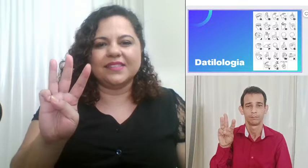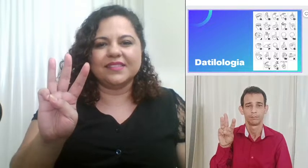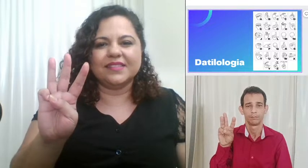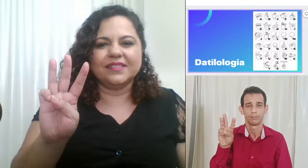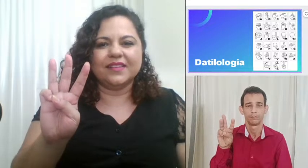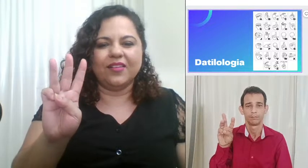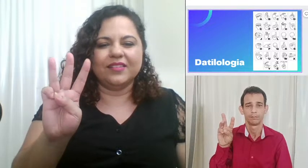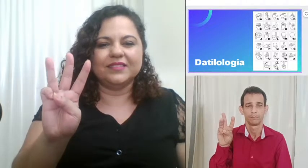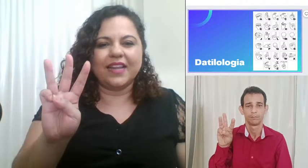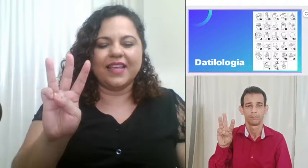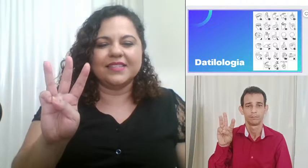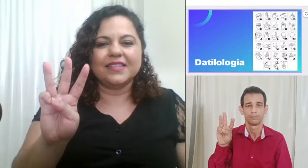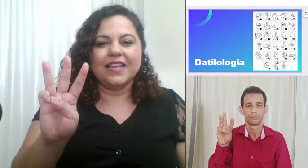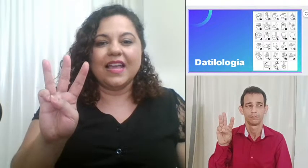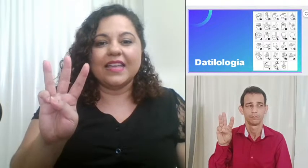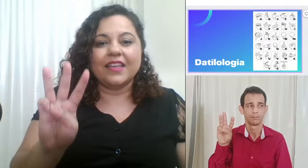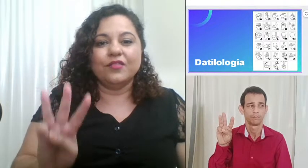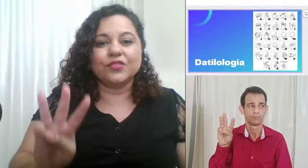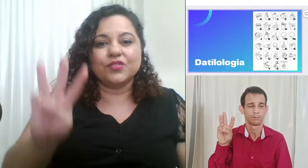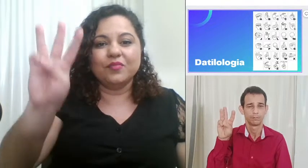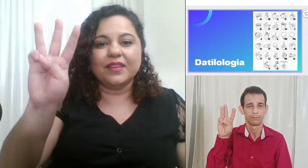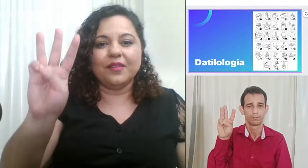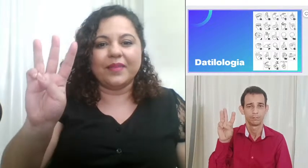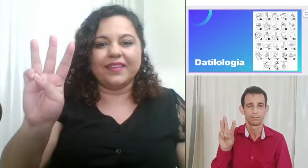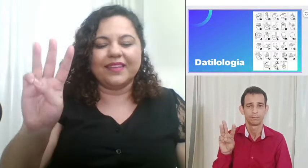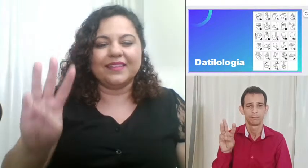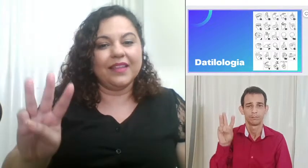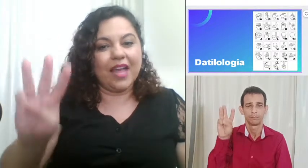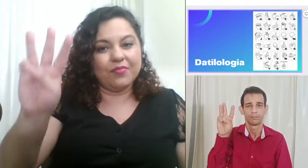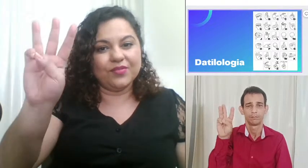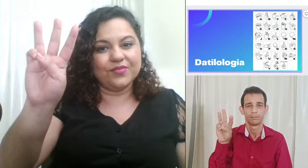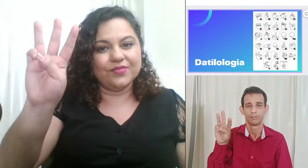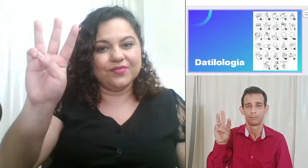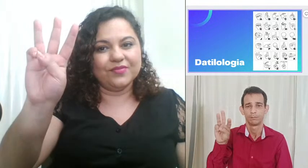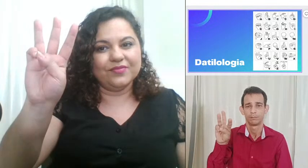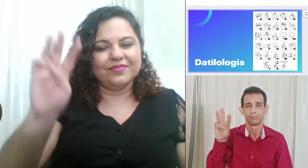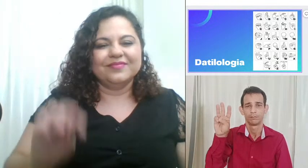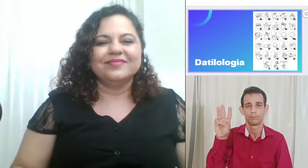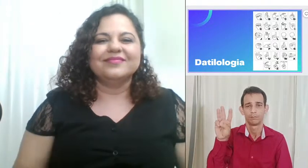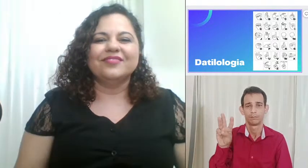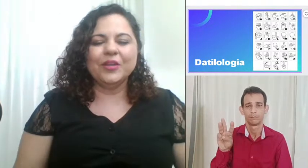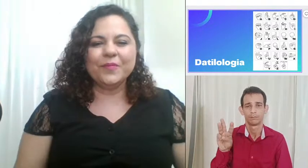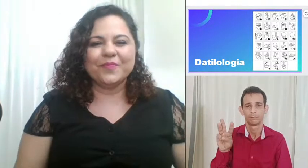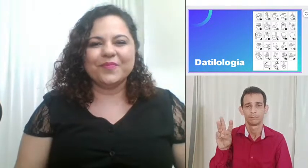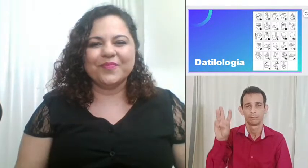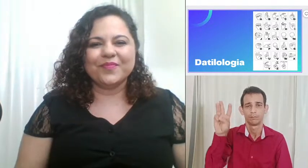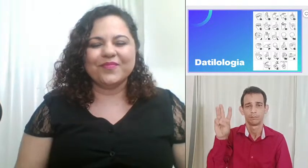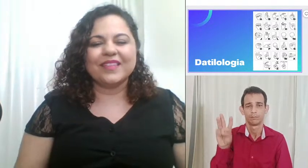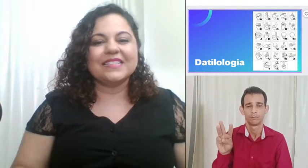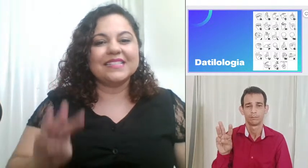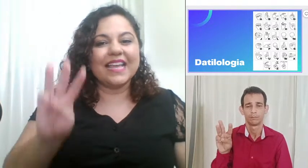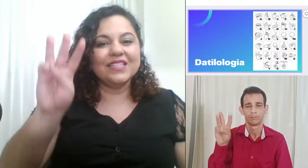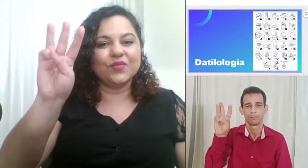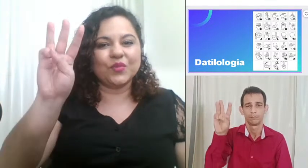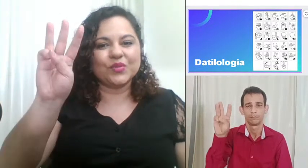ó 3 e aí eu vou subir também o W viu sem esforço